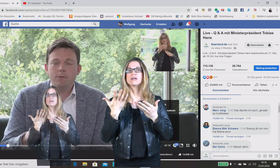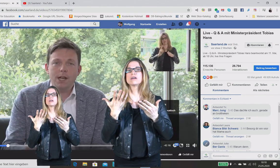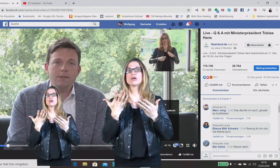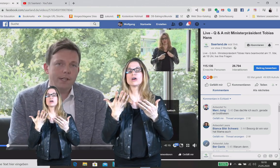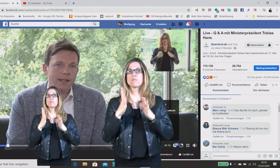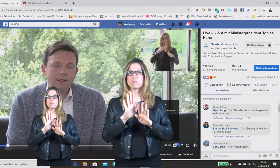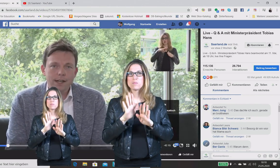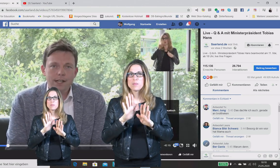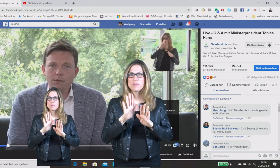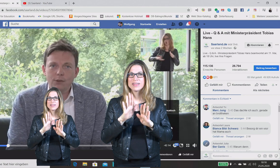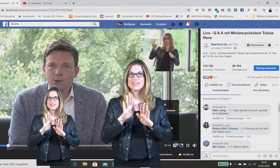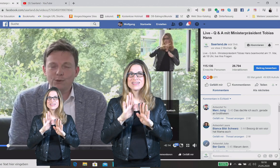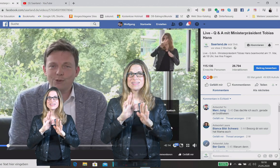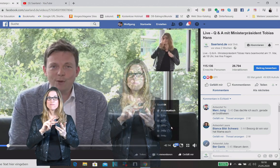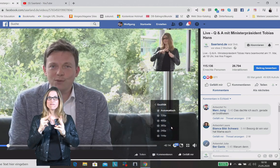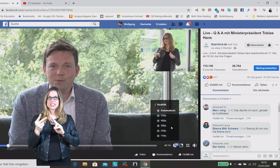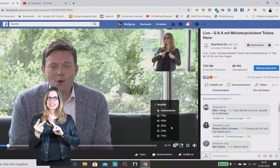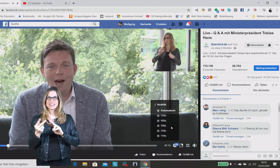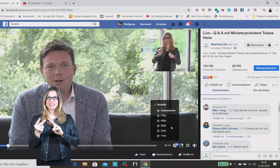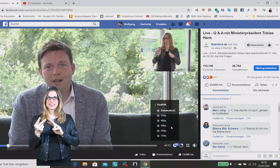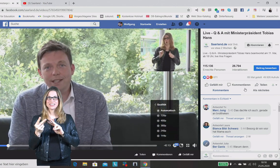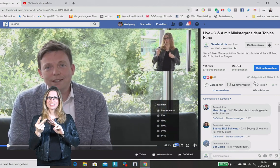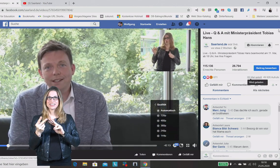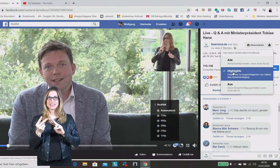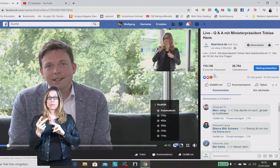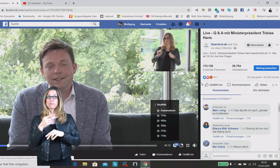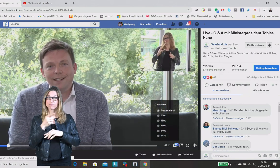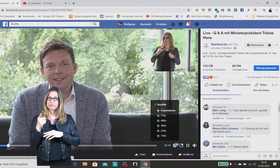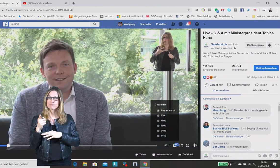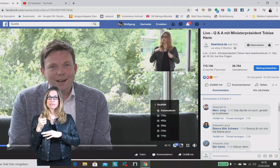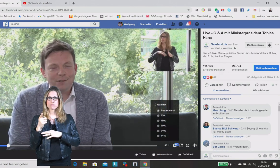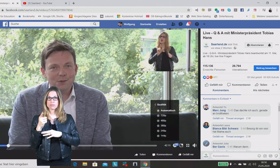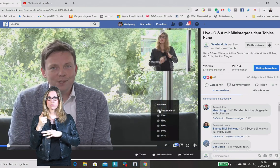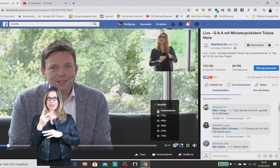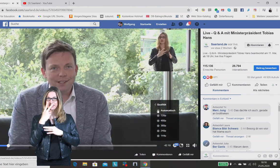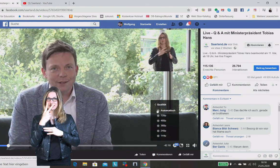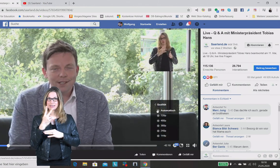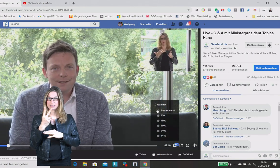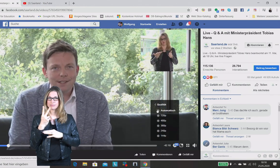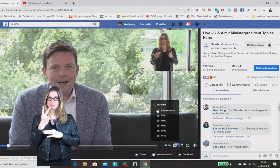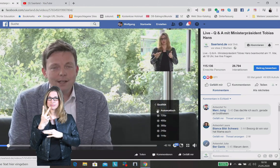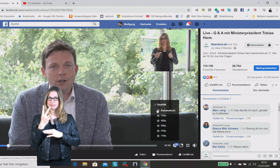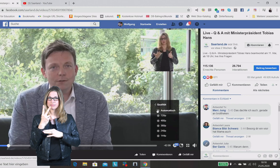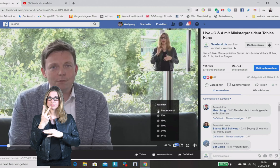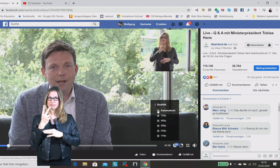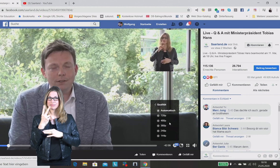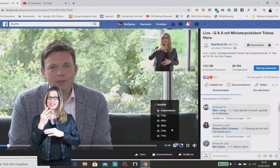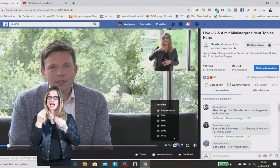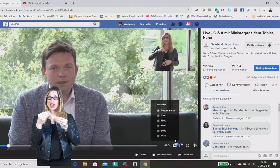kurz hier rüber, dass Sie hier sehen, hier gibt es die Qualitätsliste.